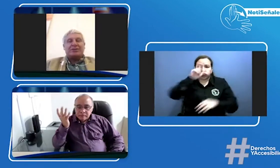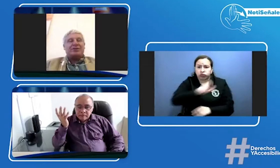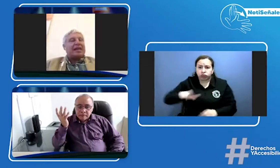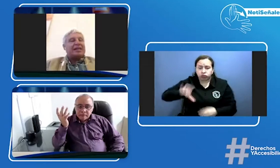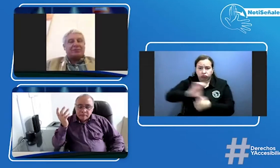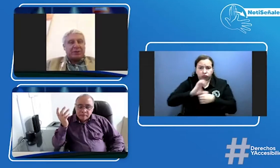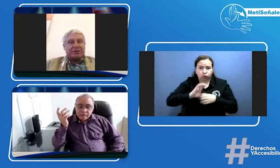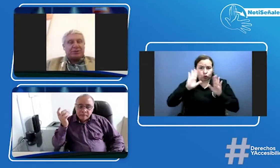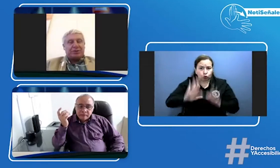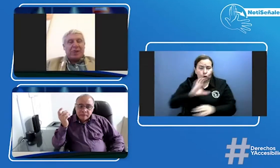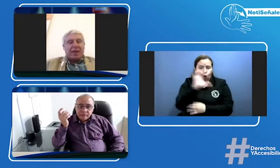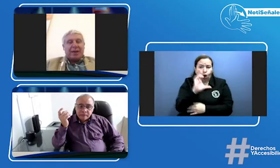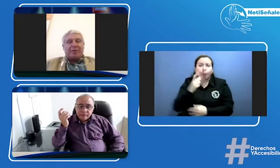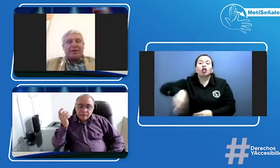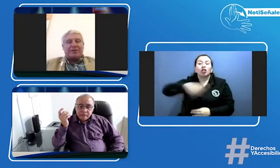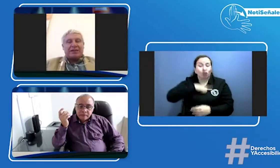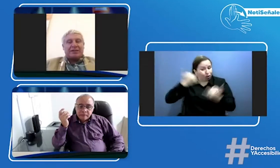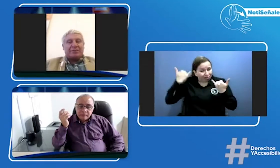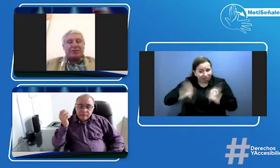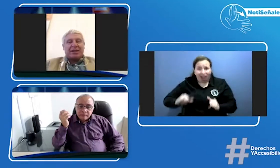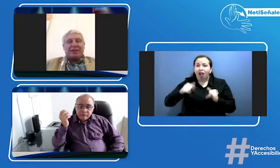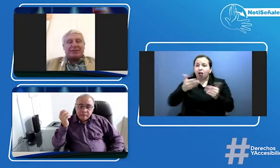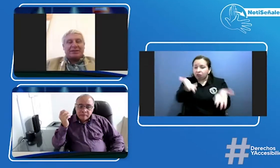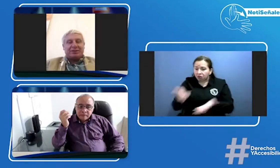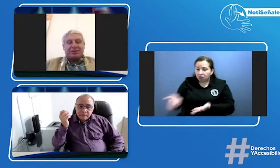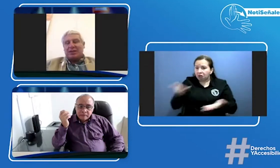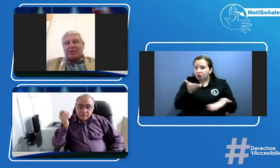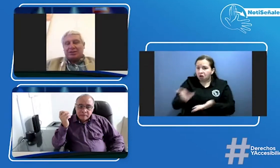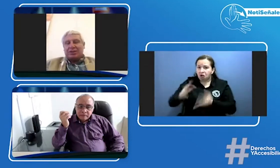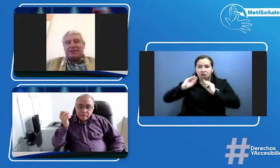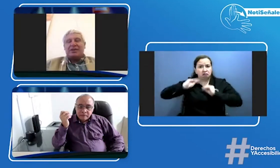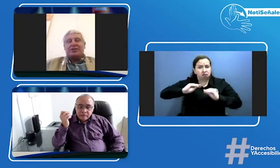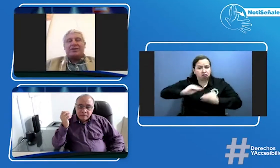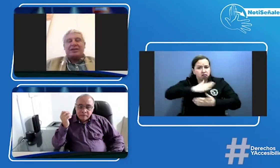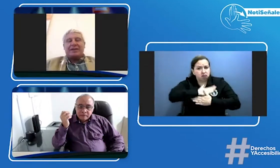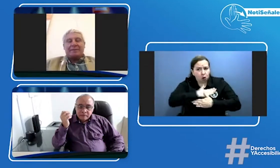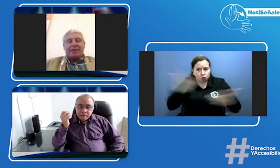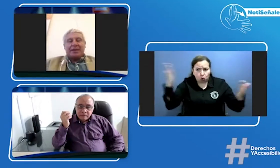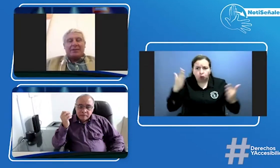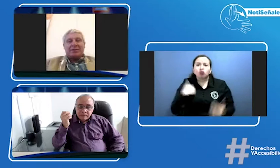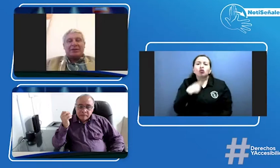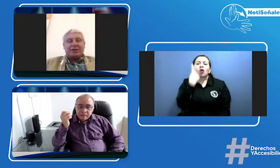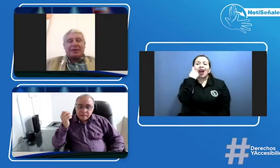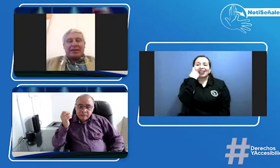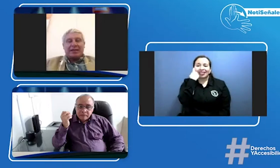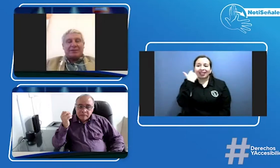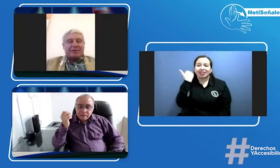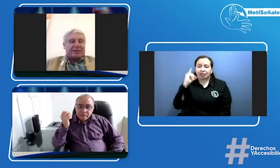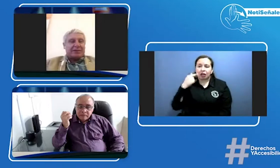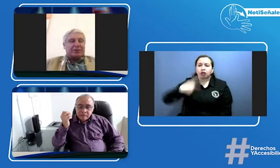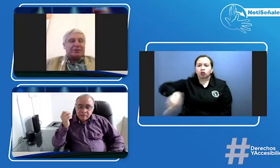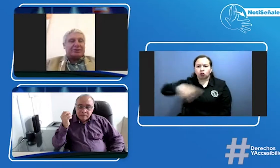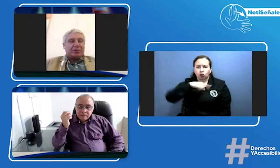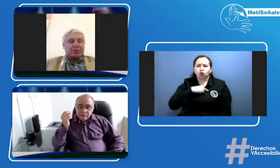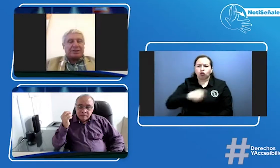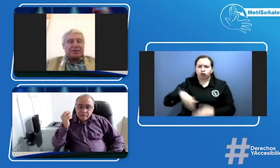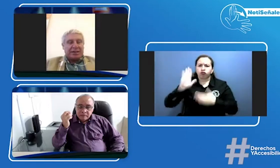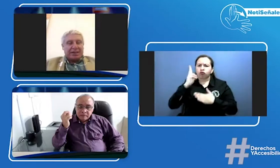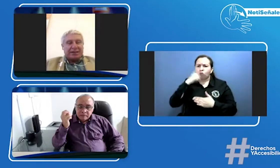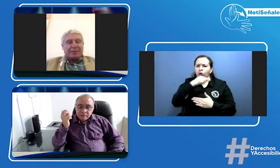ya dispuestos a poder ofrecer el servicio de la capacitación yo decía inclusive ayer que vamos a la tarea de especializar unos instructores en temas